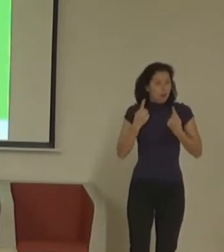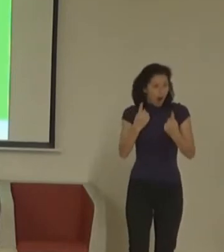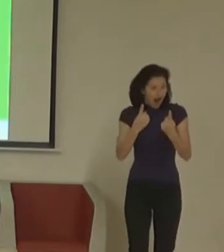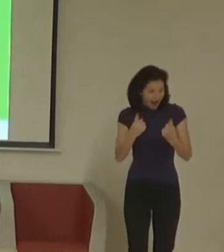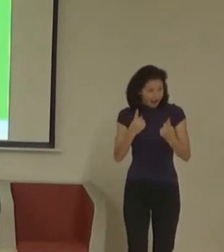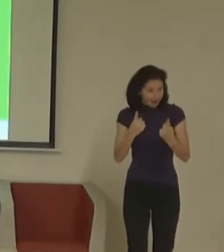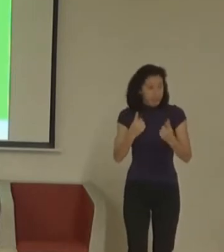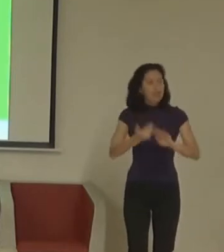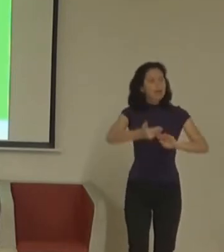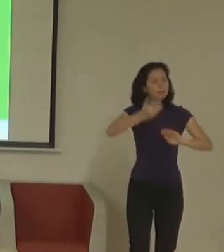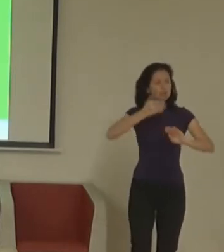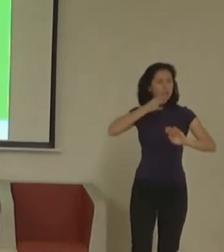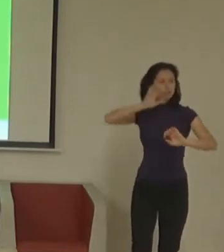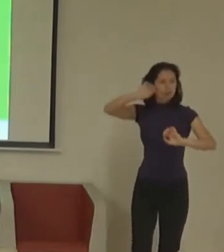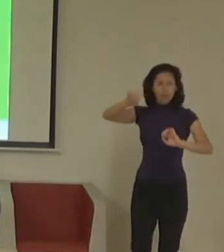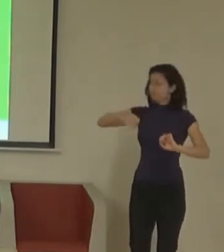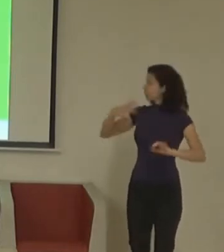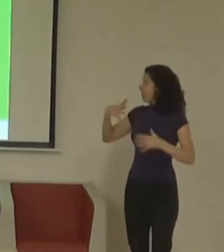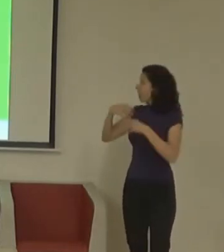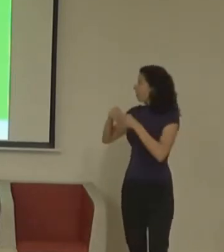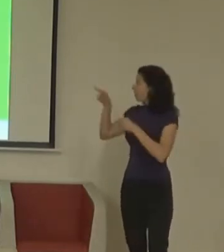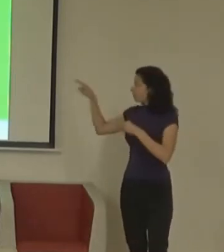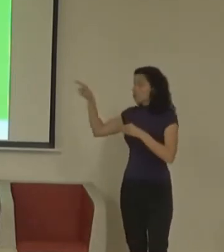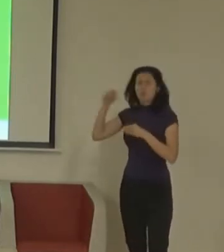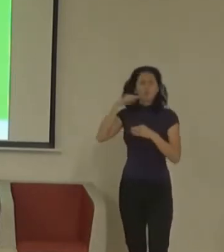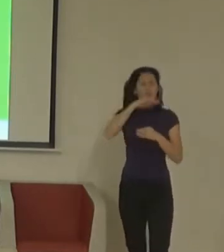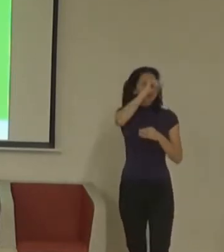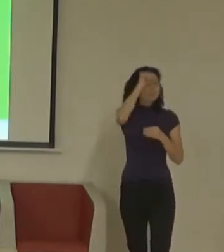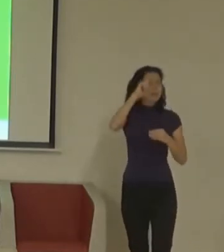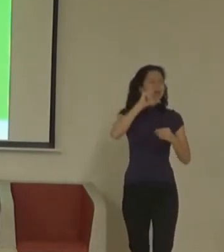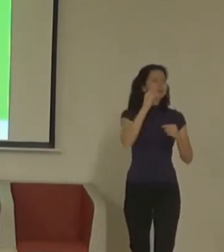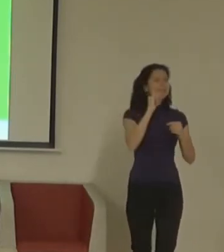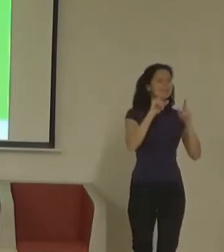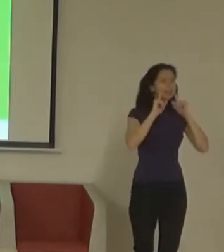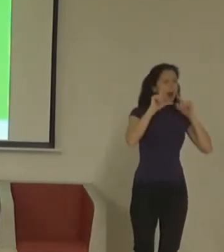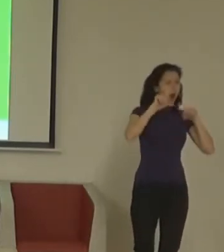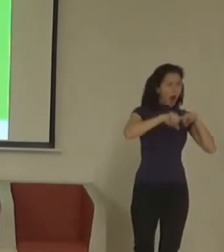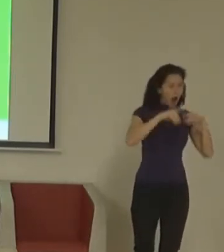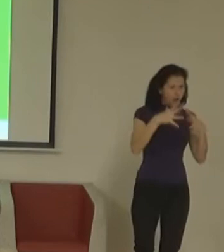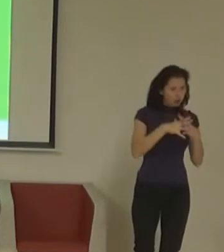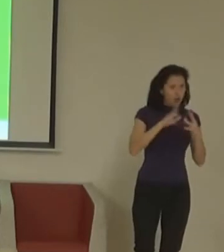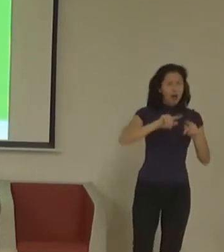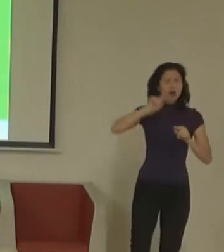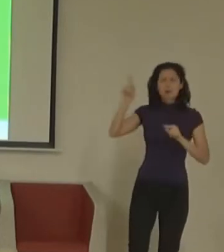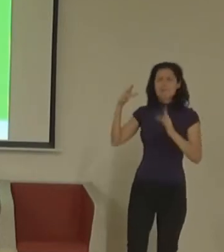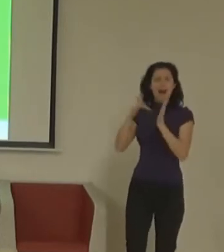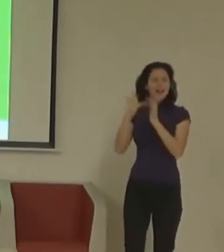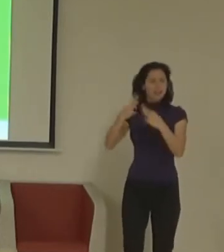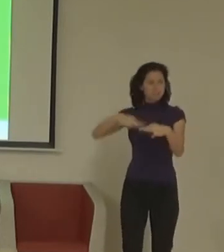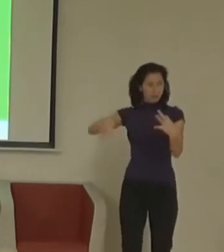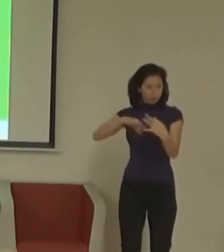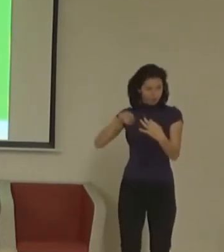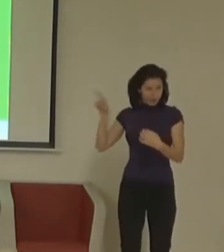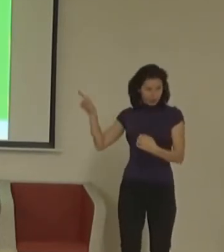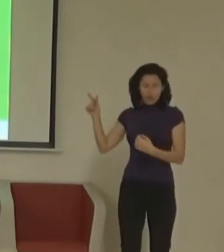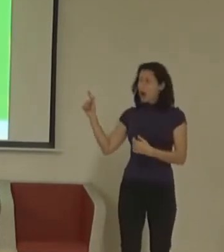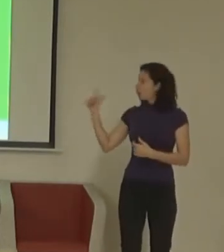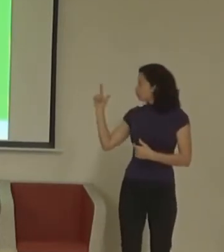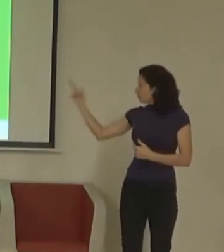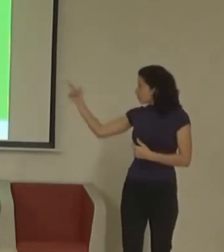Cihlář z divadlo 105 a Maruška Vasovníková v komunitě neslyšících, kteří prostě simultánně společně tam demově